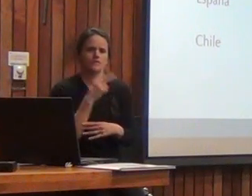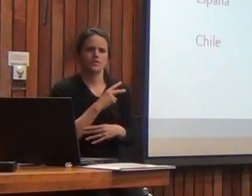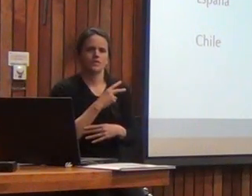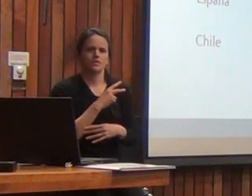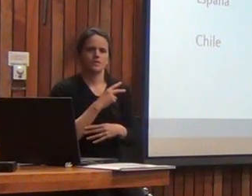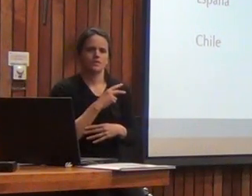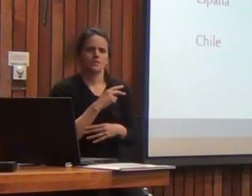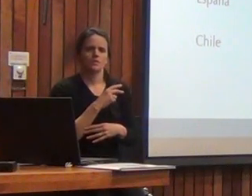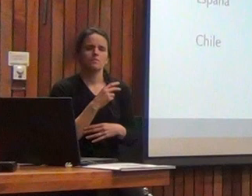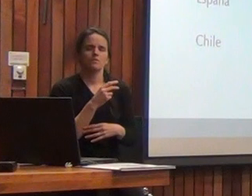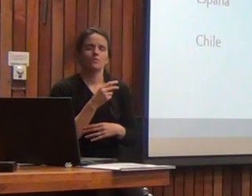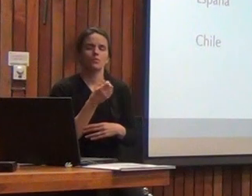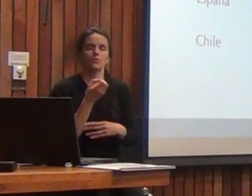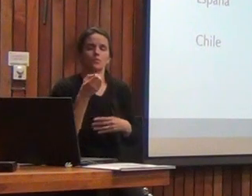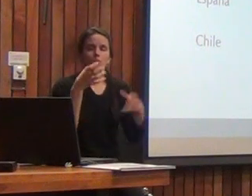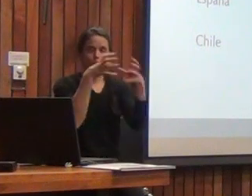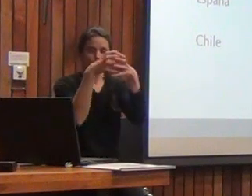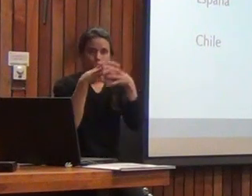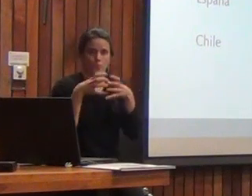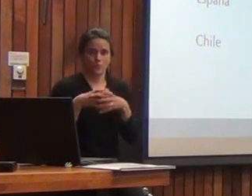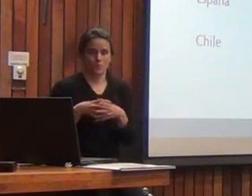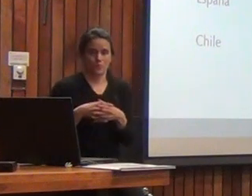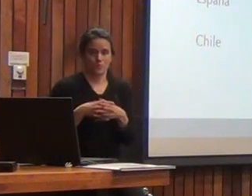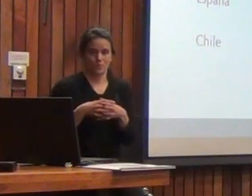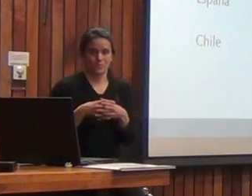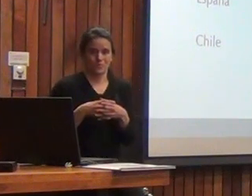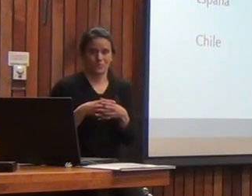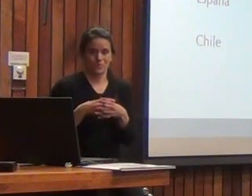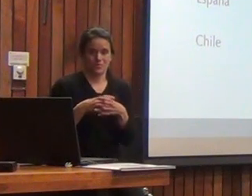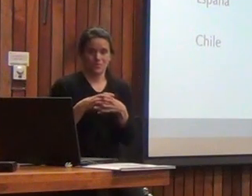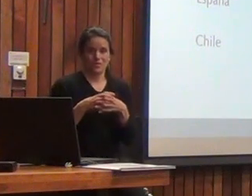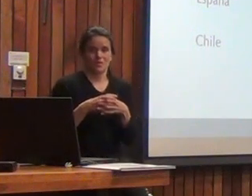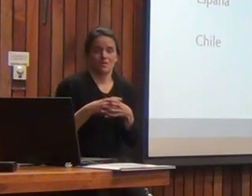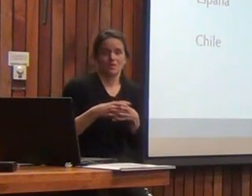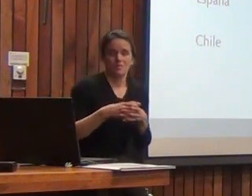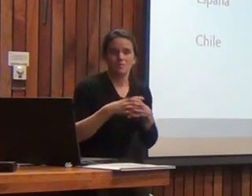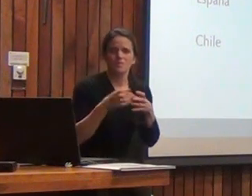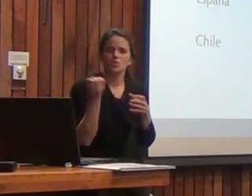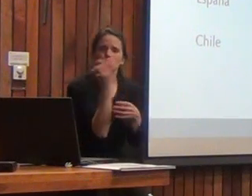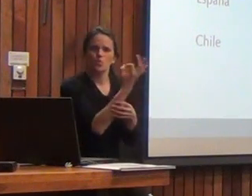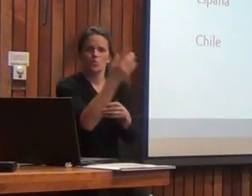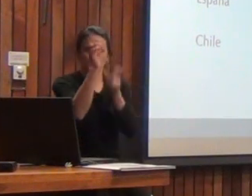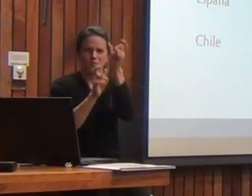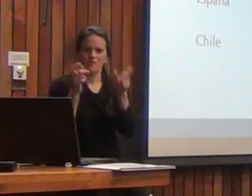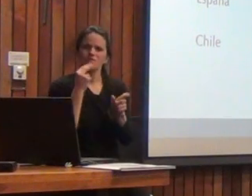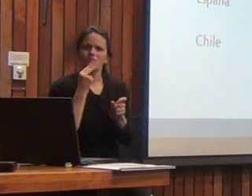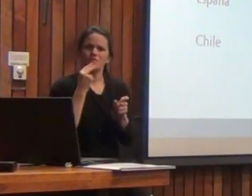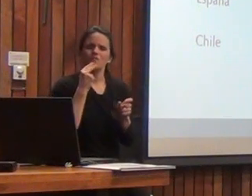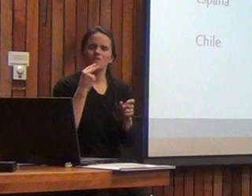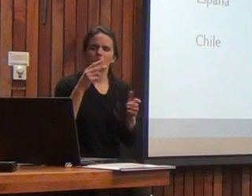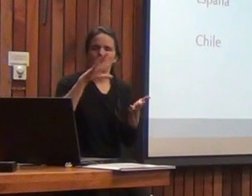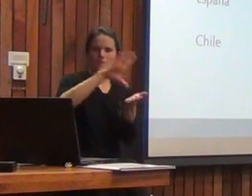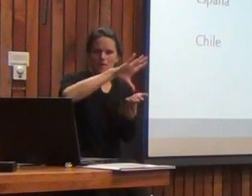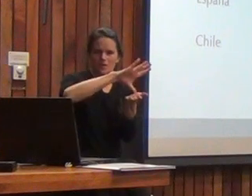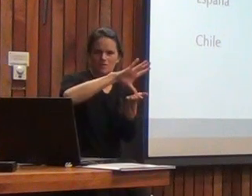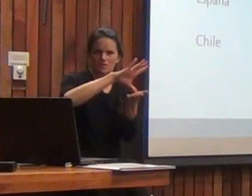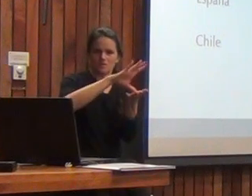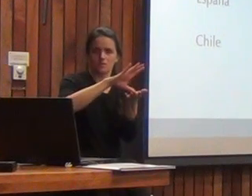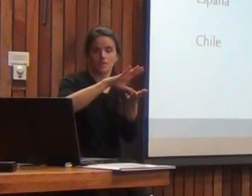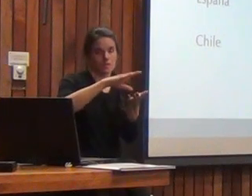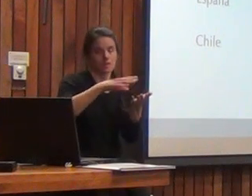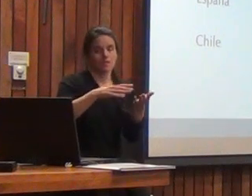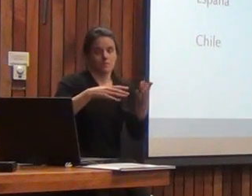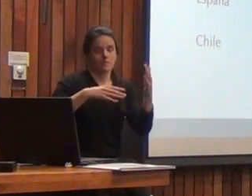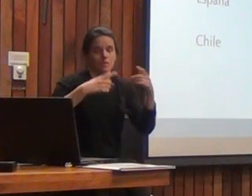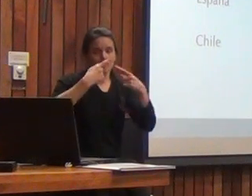cuánta población contra cuánta población se compara ese tamaño muestral porque entre los distintos países